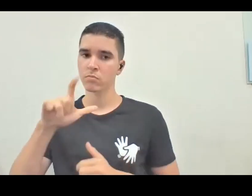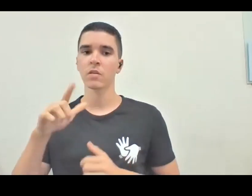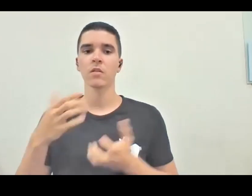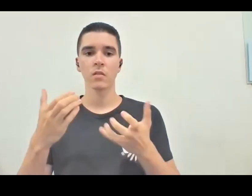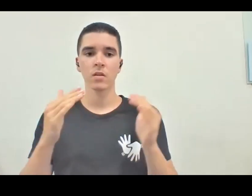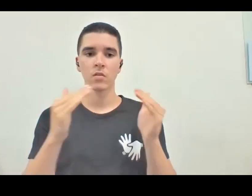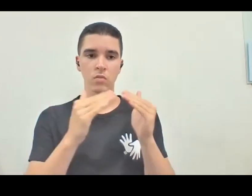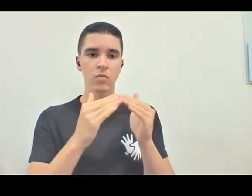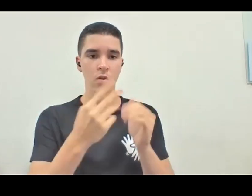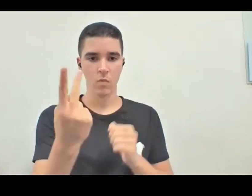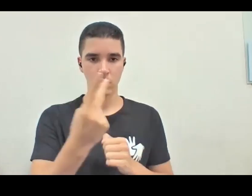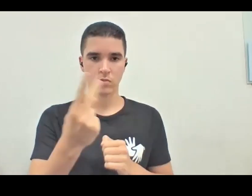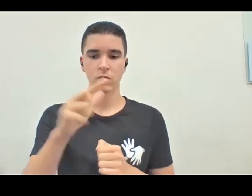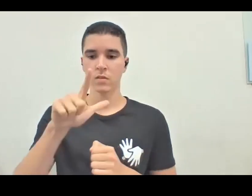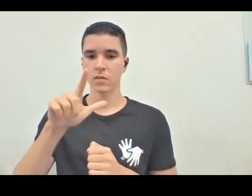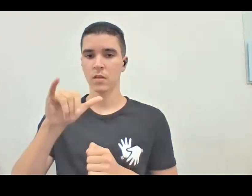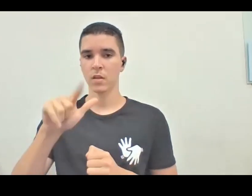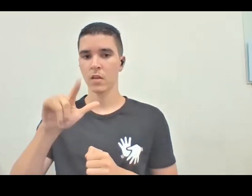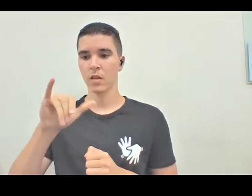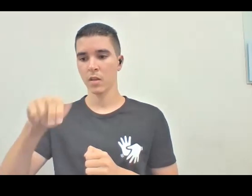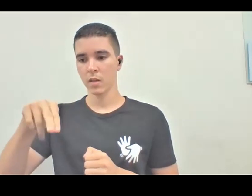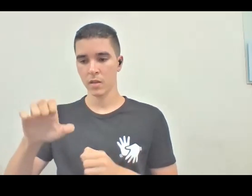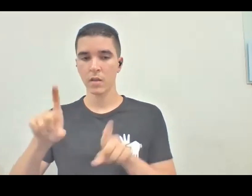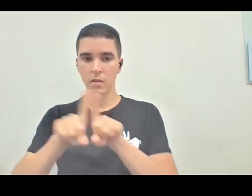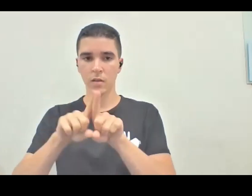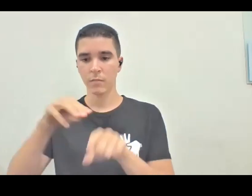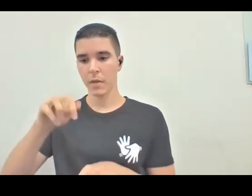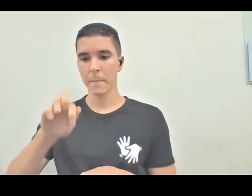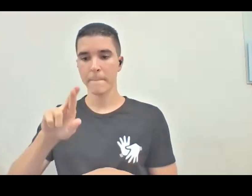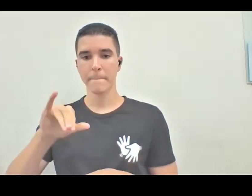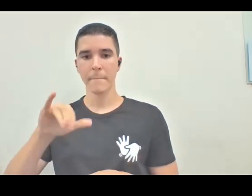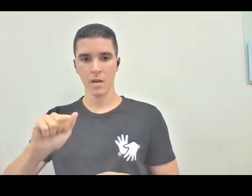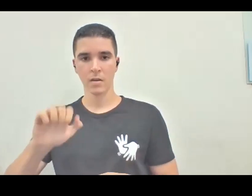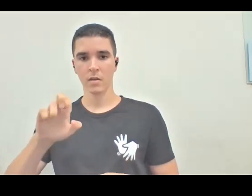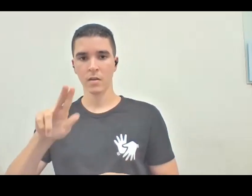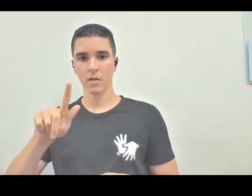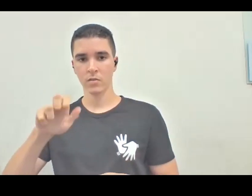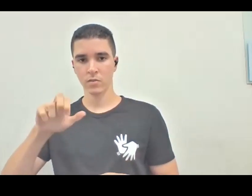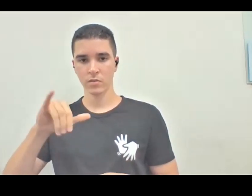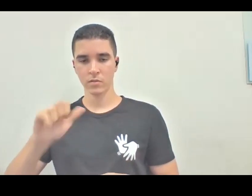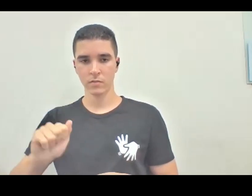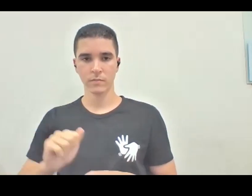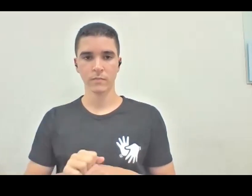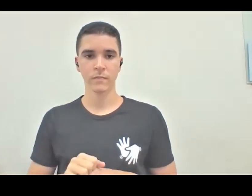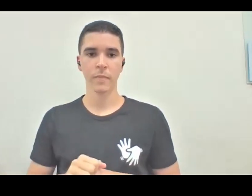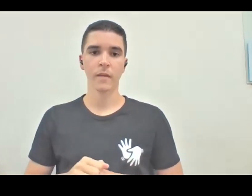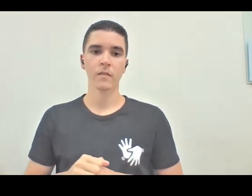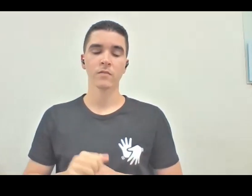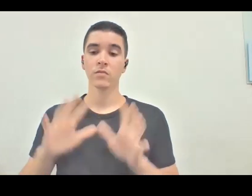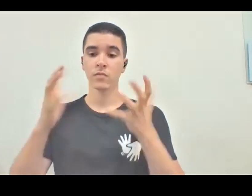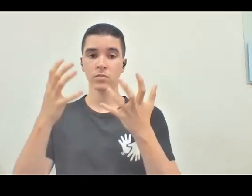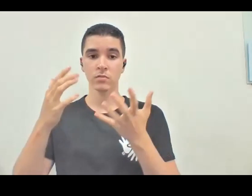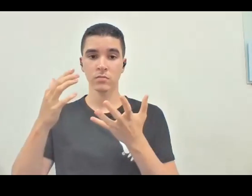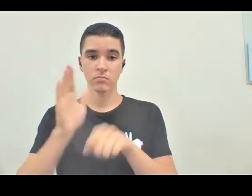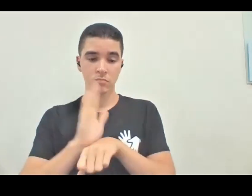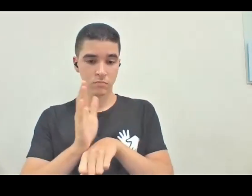com a Maria Eugênia, também falar assim, a Liliana, né, além do festival de cinema que a Bel falou, recentemente ela realizou um